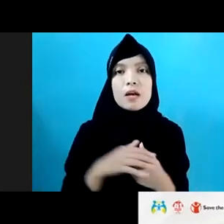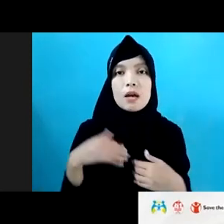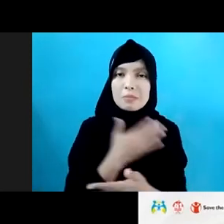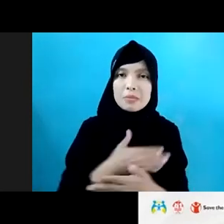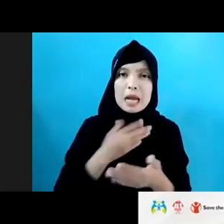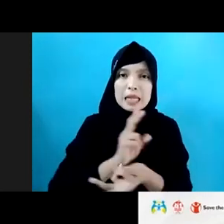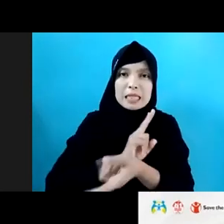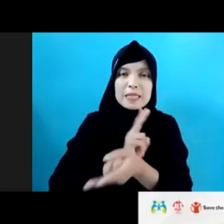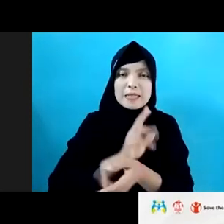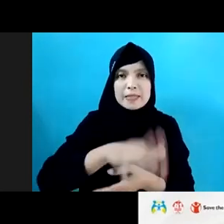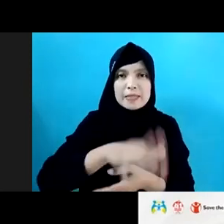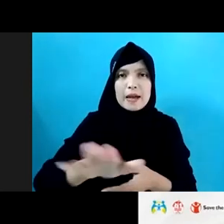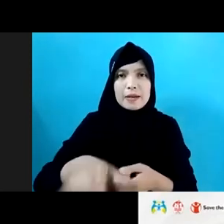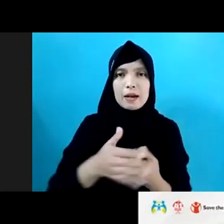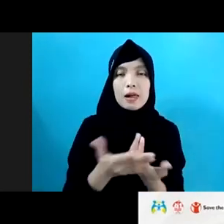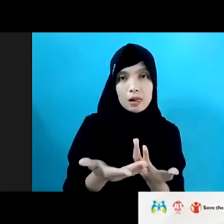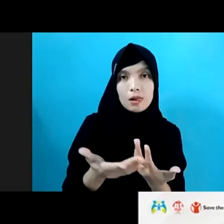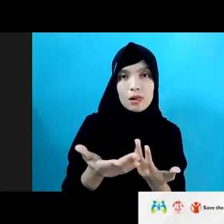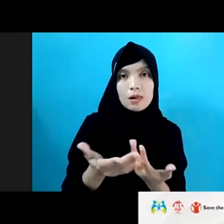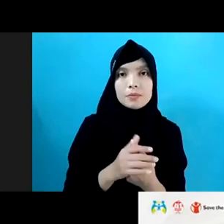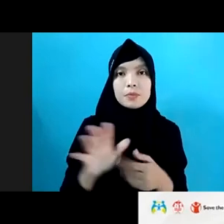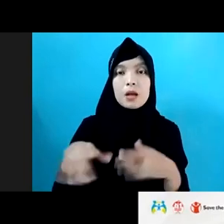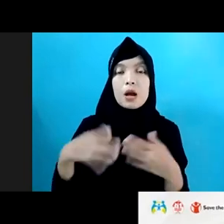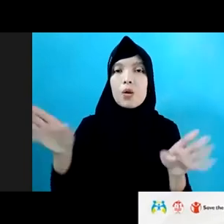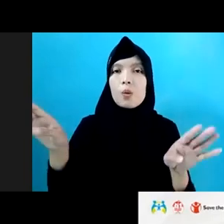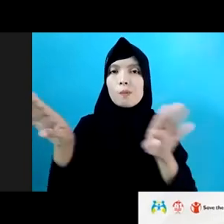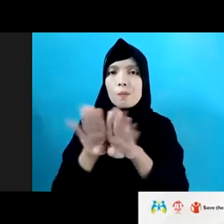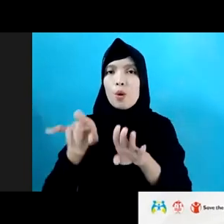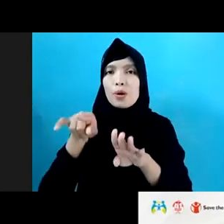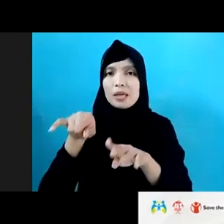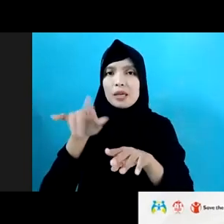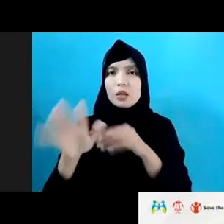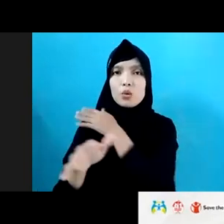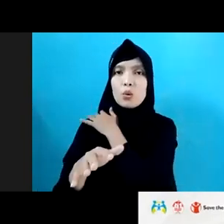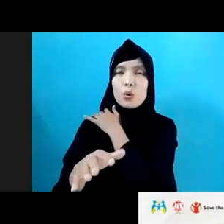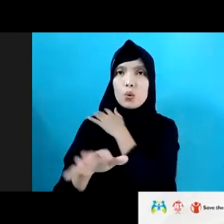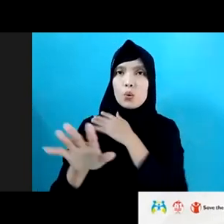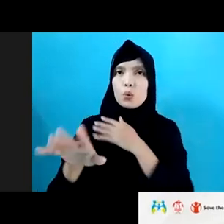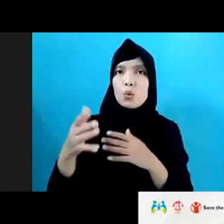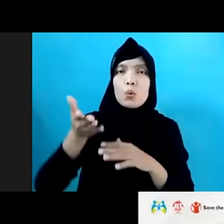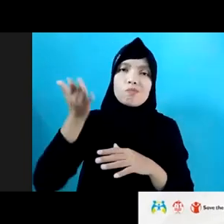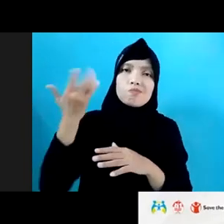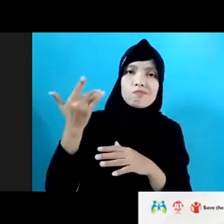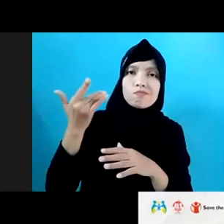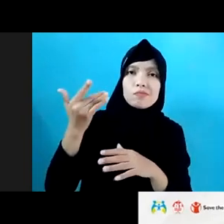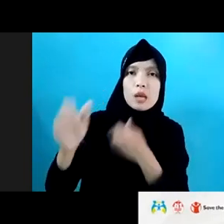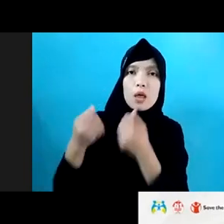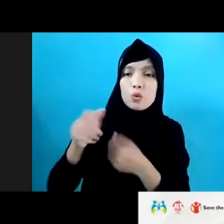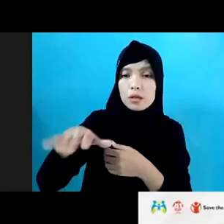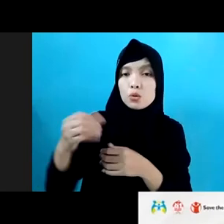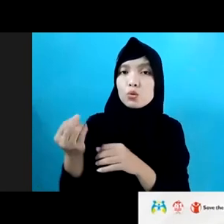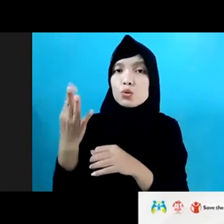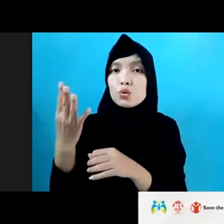kalau secara konvensional blocking dan filtering itu dilakukan, jumlahnya kalah dengan